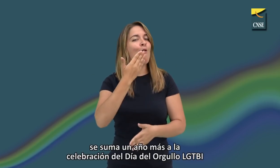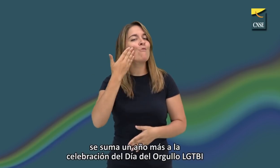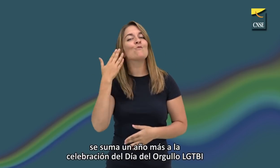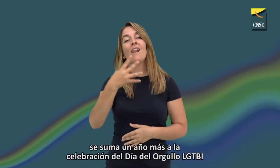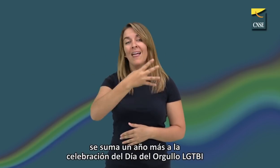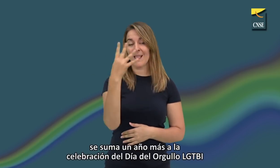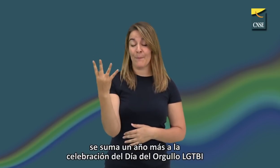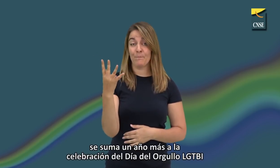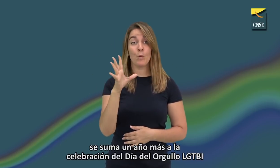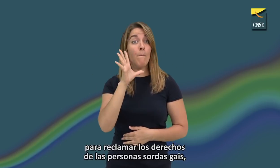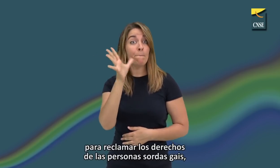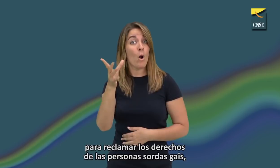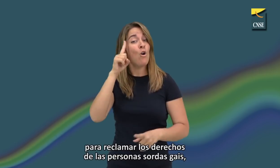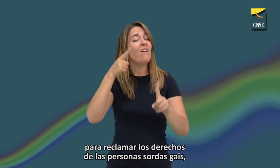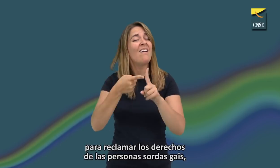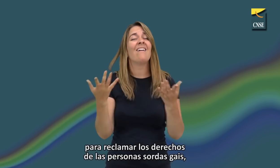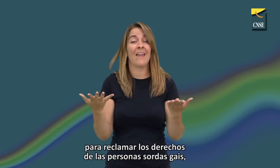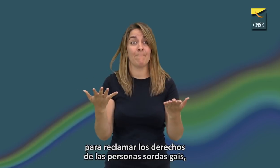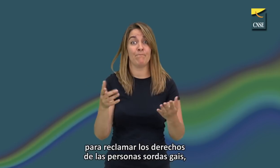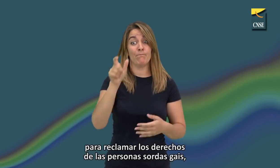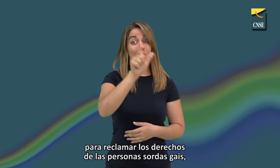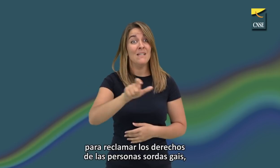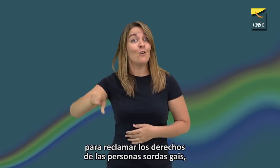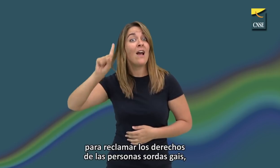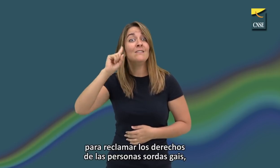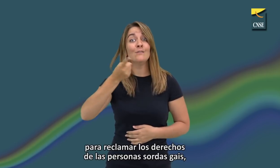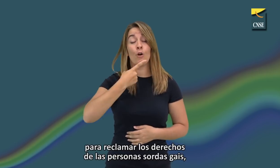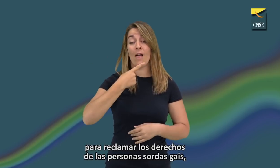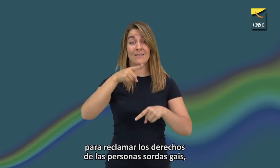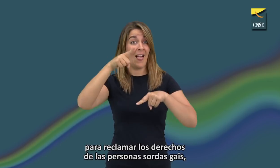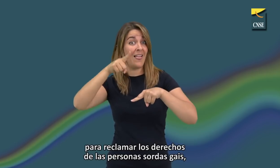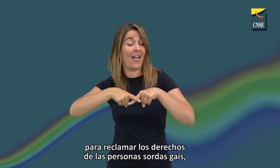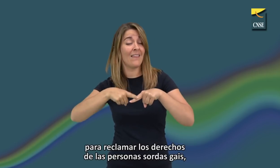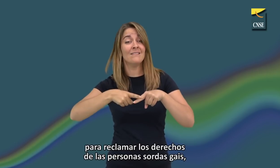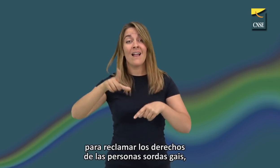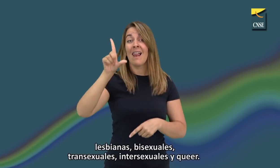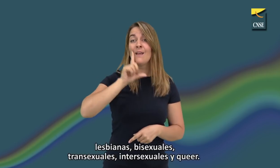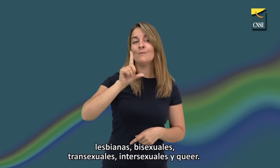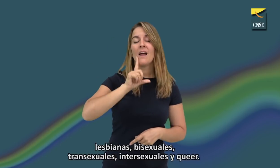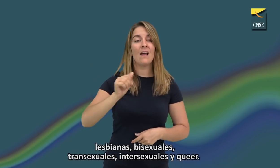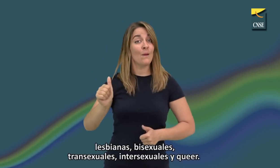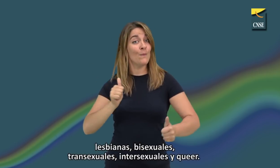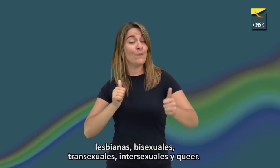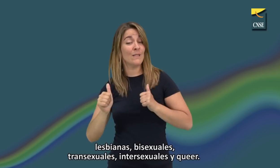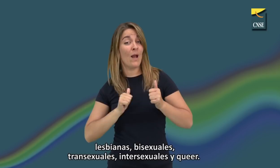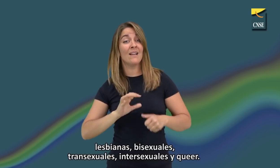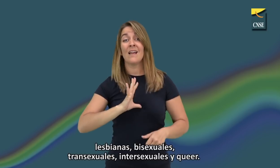Orgullo LGTBI para reclamar los derechos de las personas sordas gays, lesbianas, bisexuales,